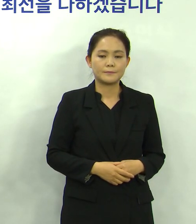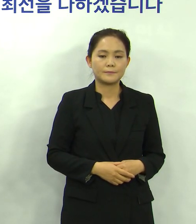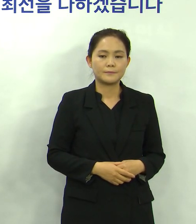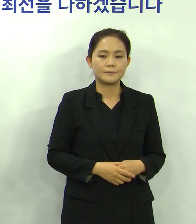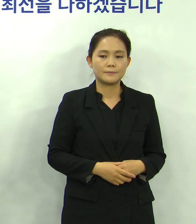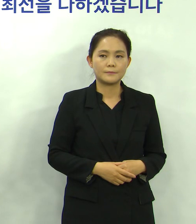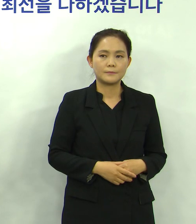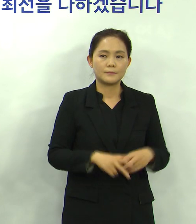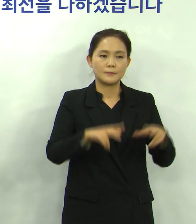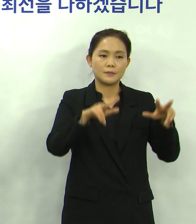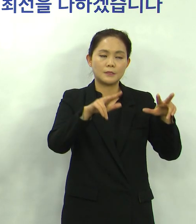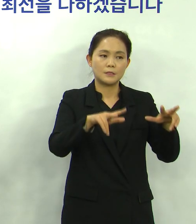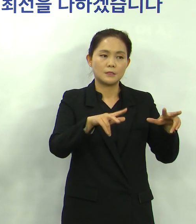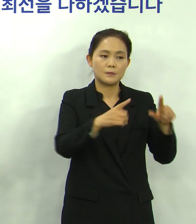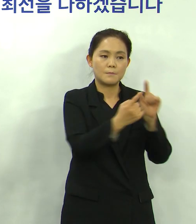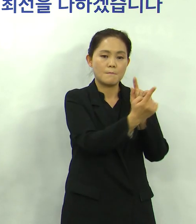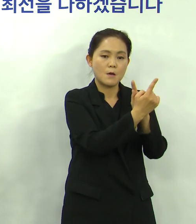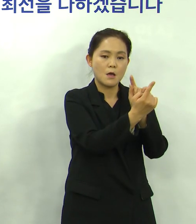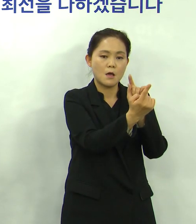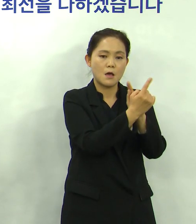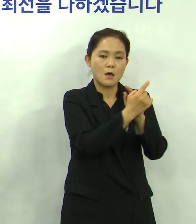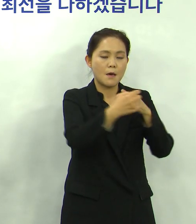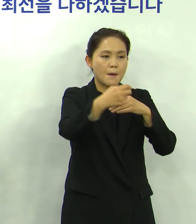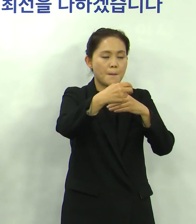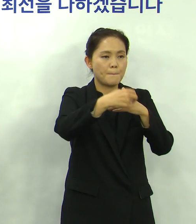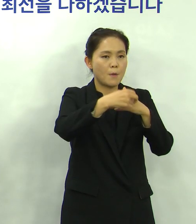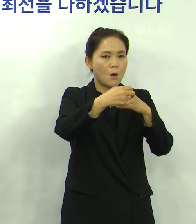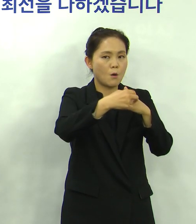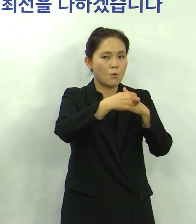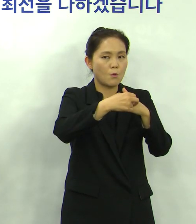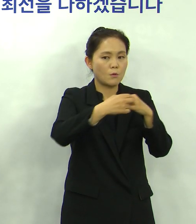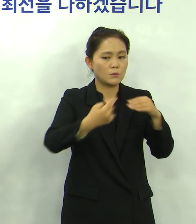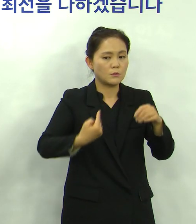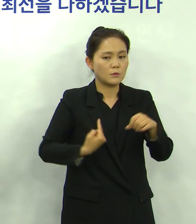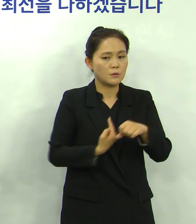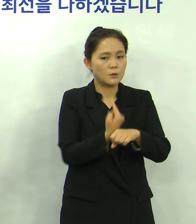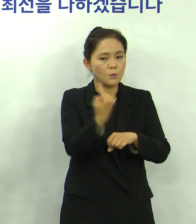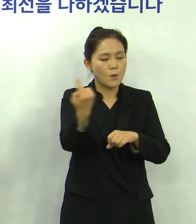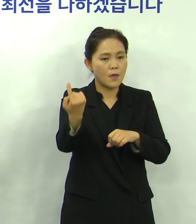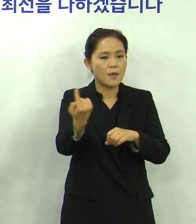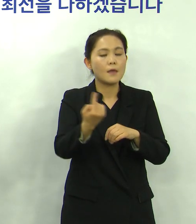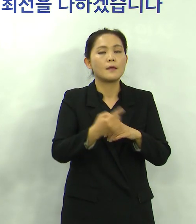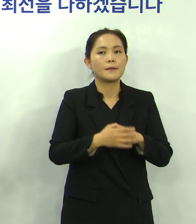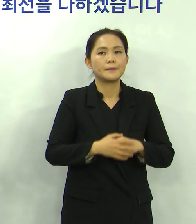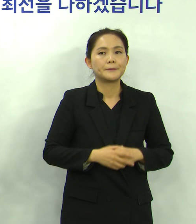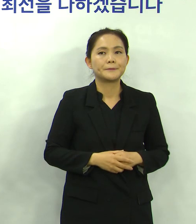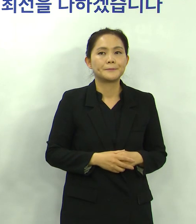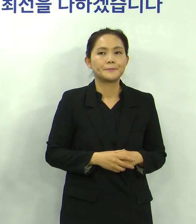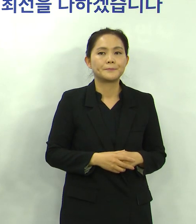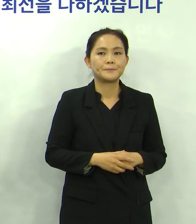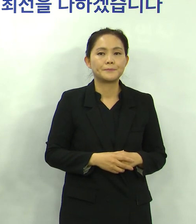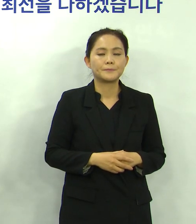현재 접촉자는 병원 안에 계신 분을 저희하고 밖에 지금 계신 분들이